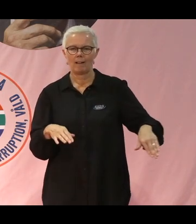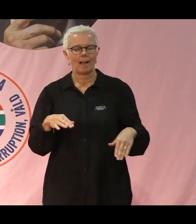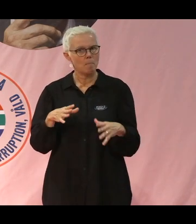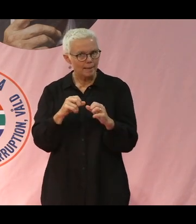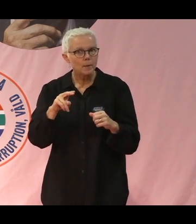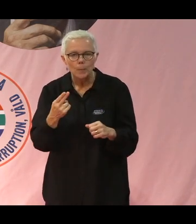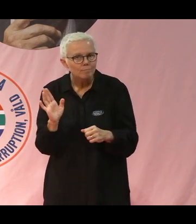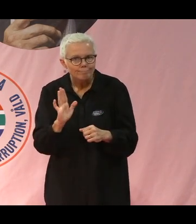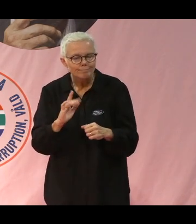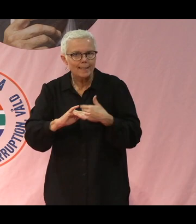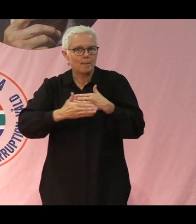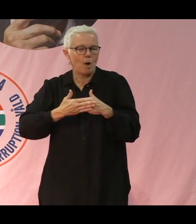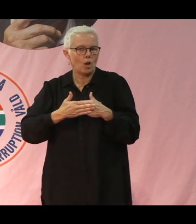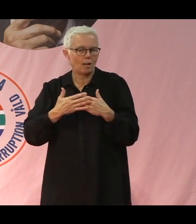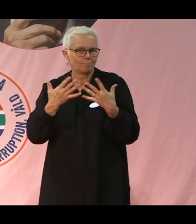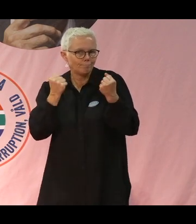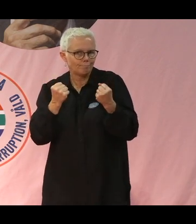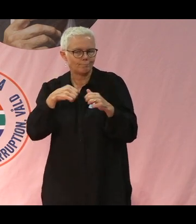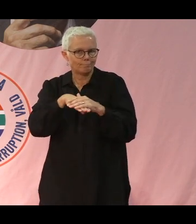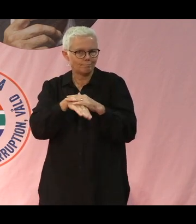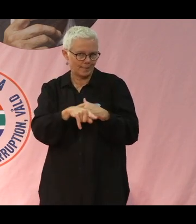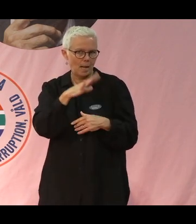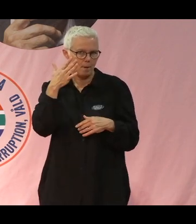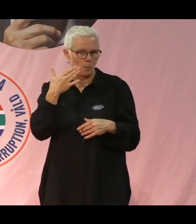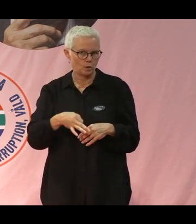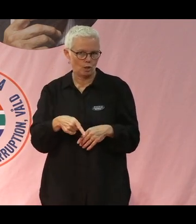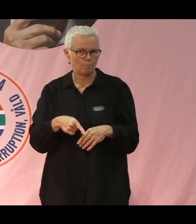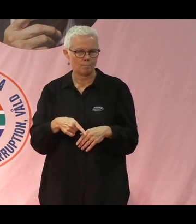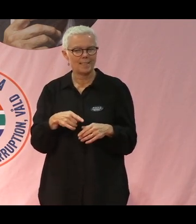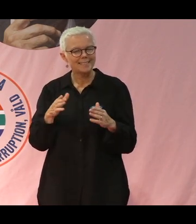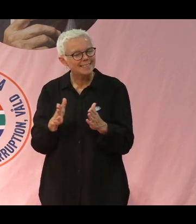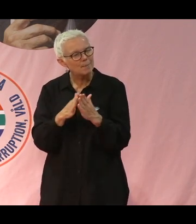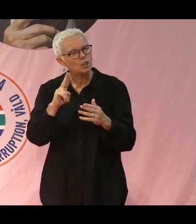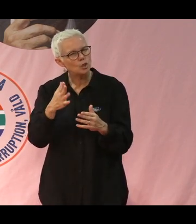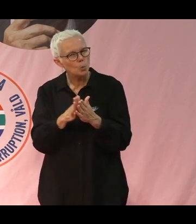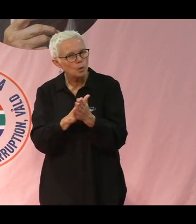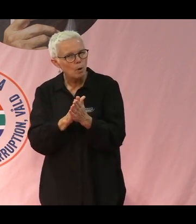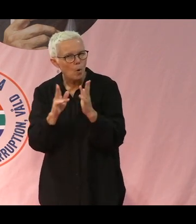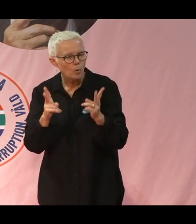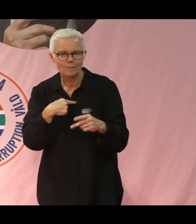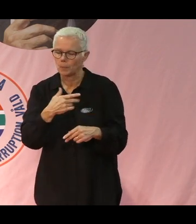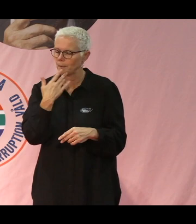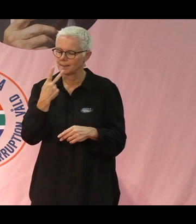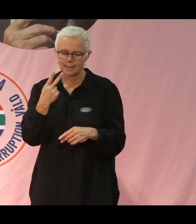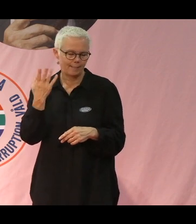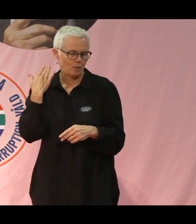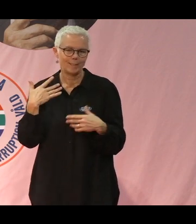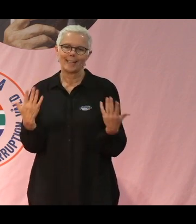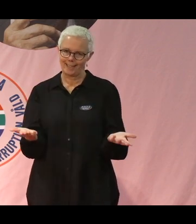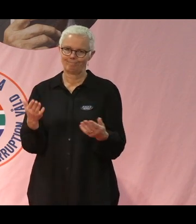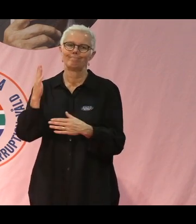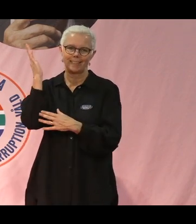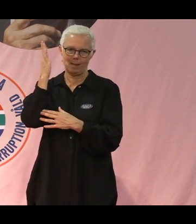börjat med igen. Men samtidigt så har vi ju nya utmaningar som man faktiskt aldrig har sett förut på grund av de här